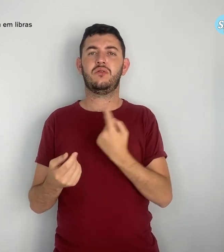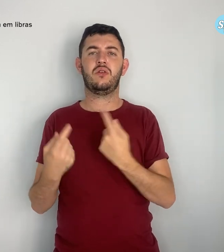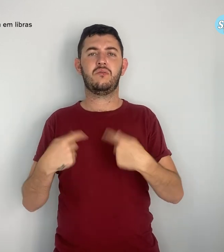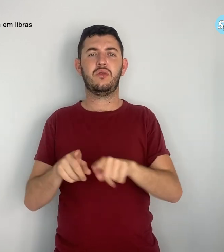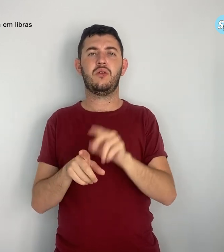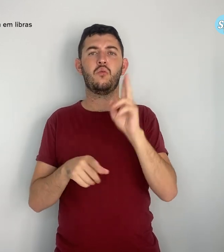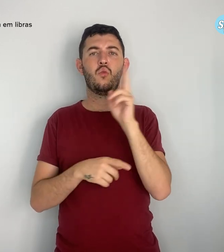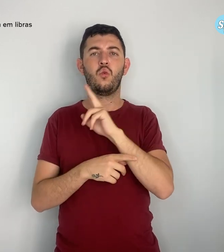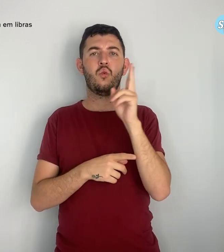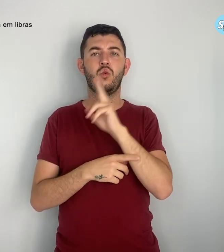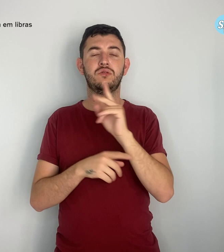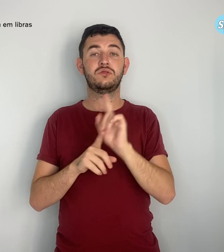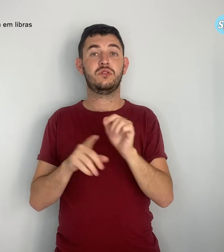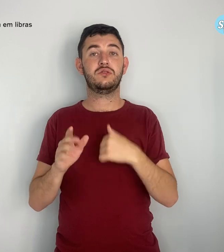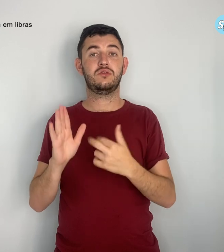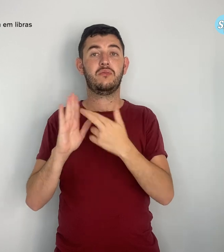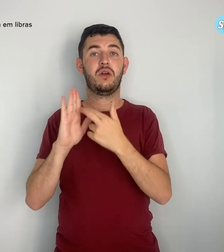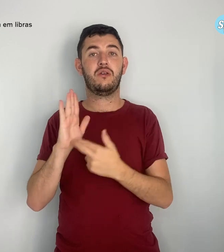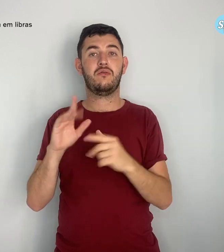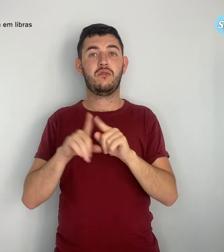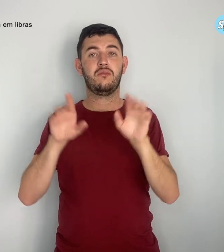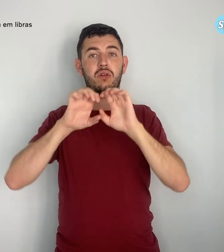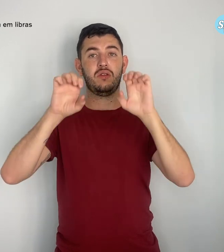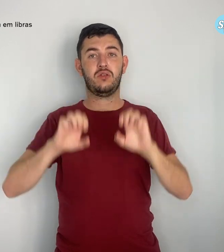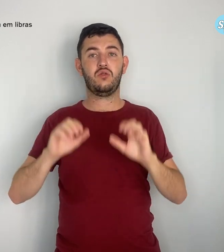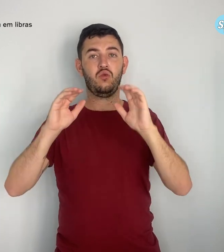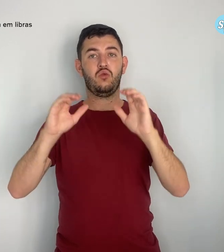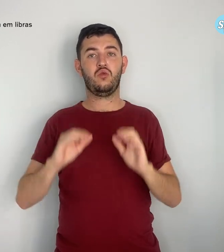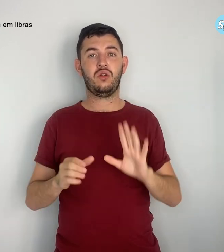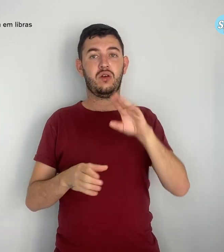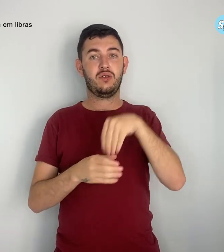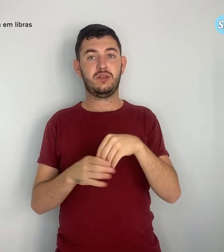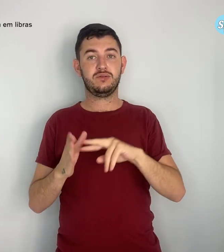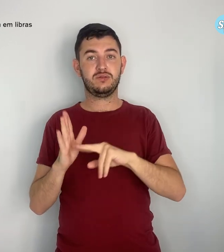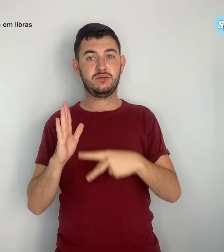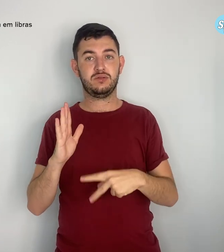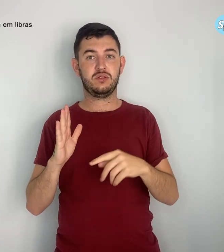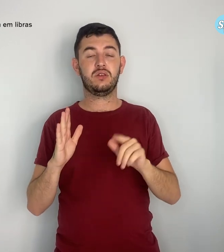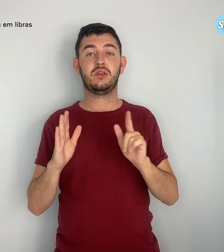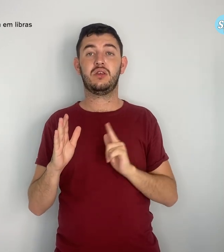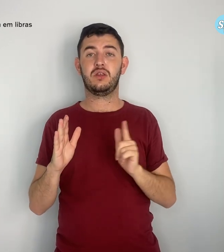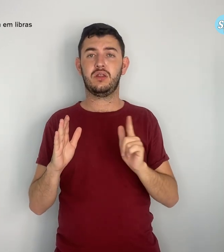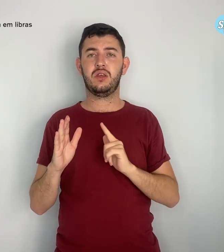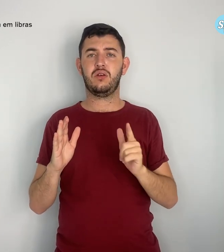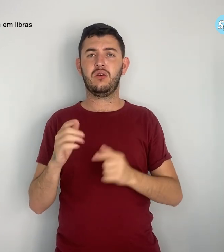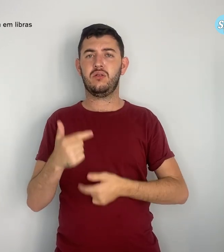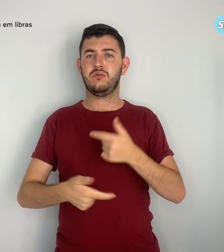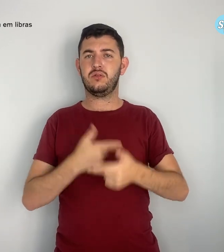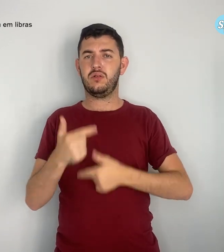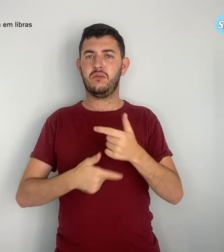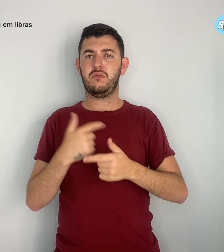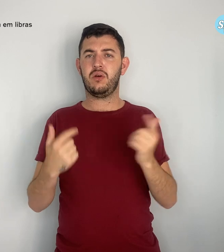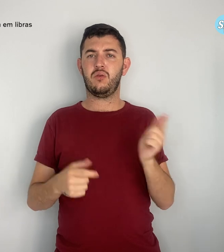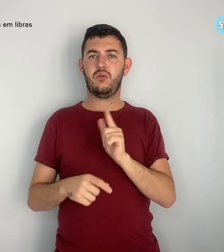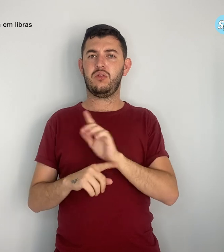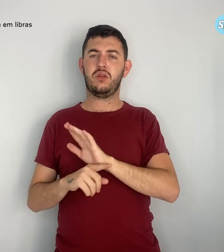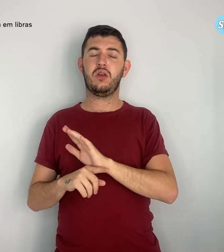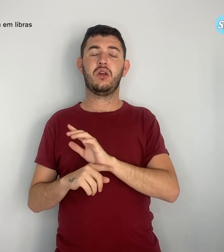uma reforma estrutural dos sindicatos que passe a dar conta das transformações do mundo do